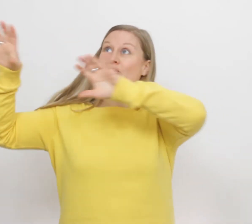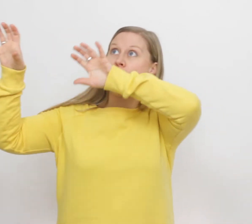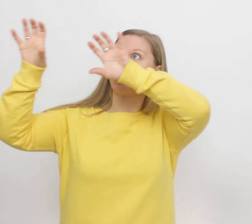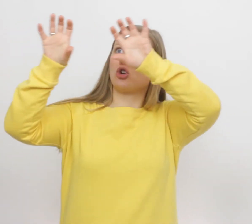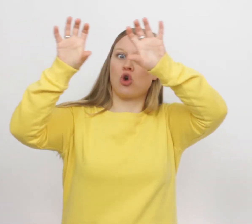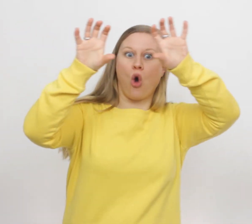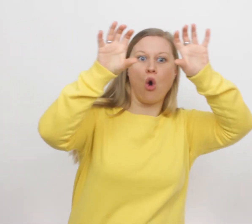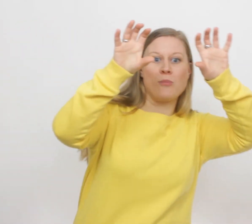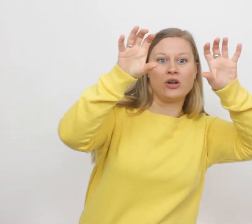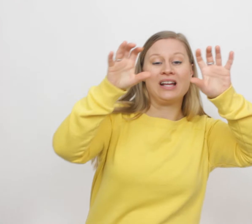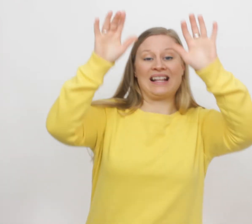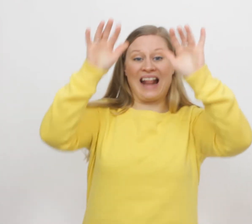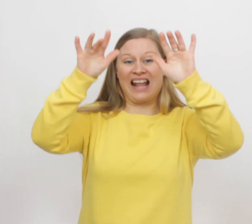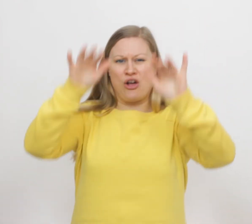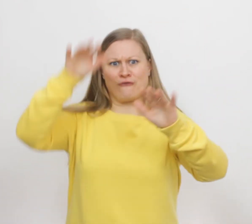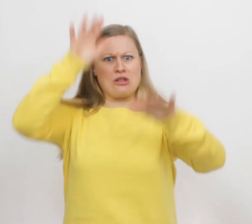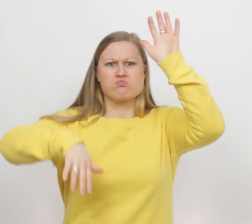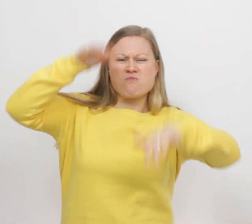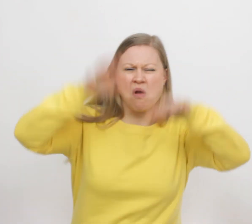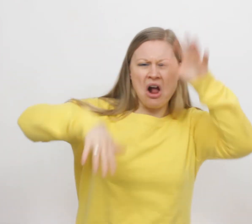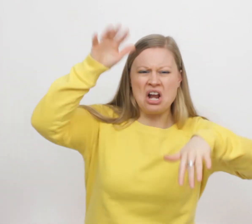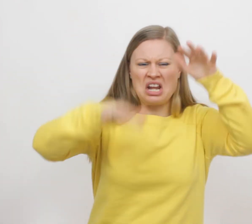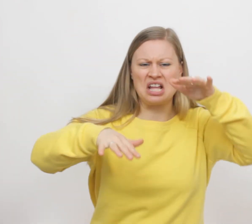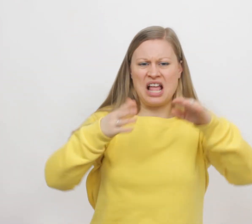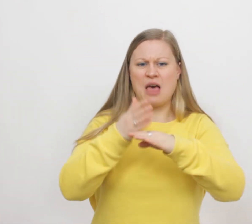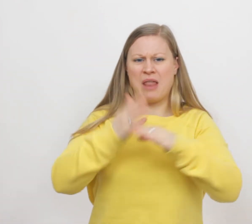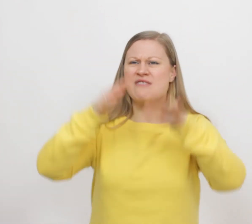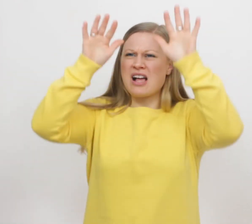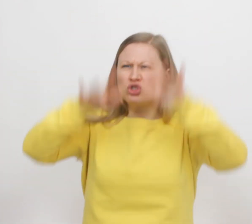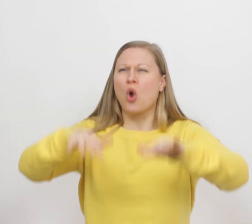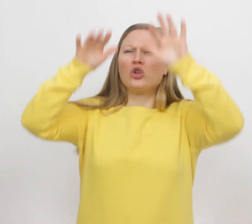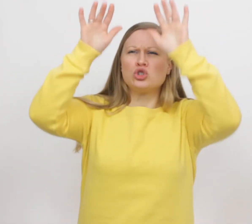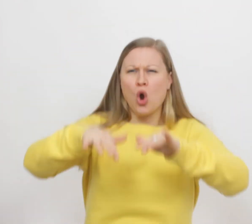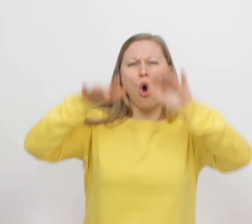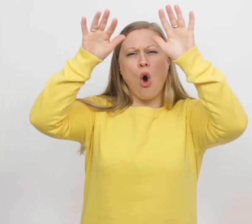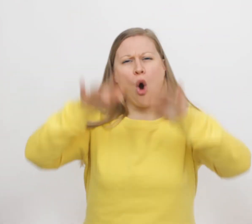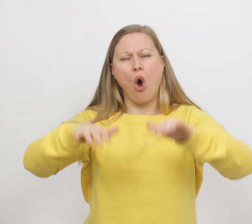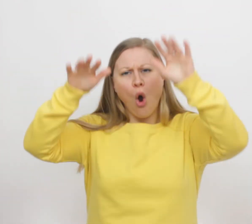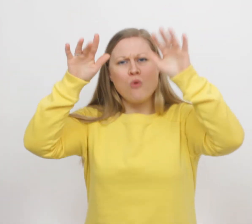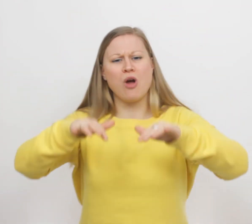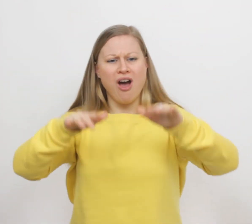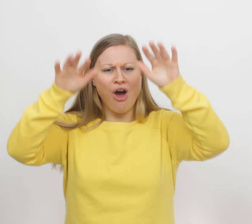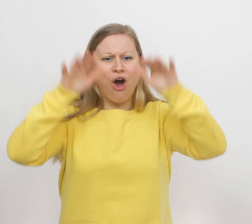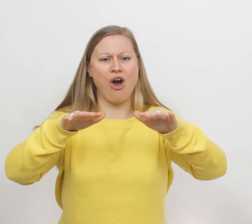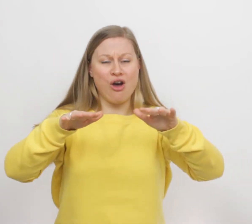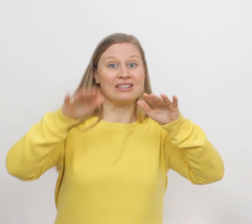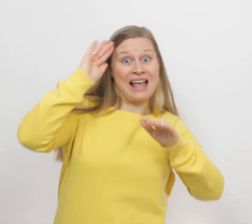wolken komen. De regen viel met pakken neer, en bleef en bleef maar stromen. Ken